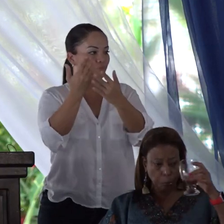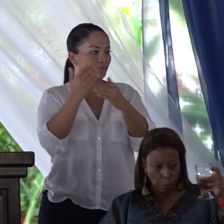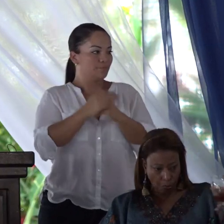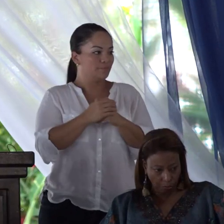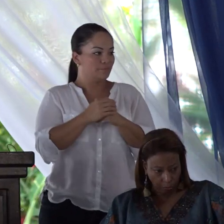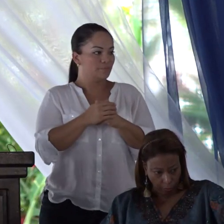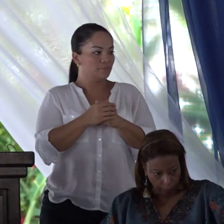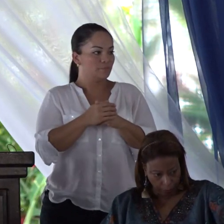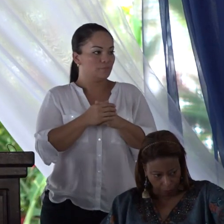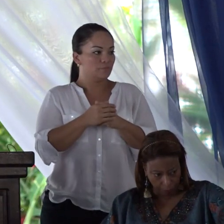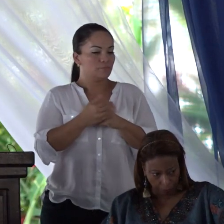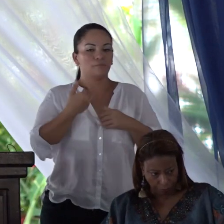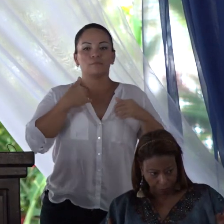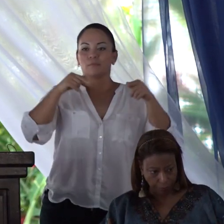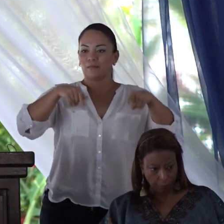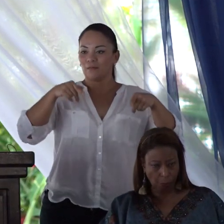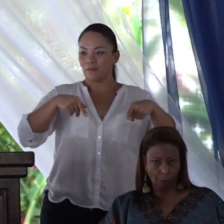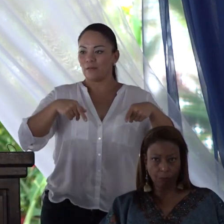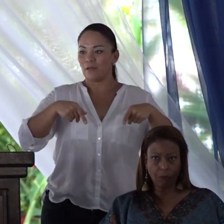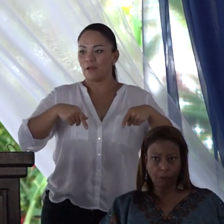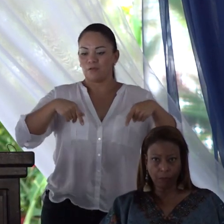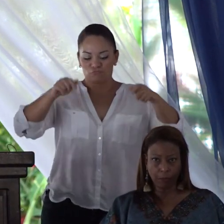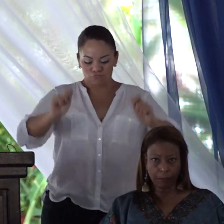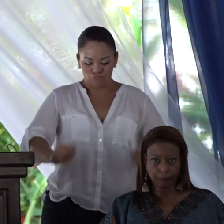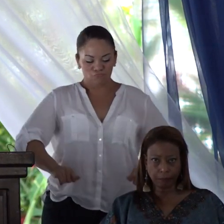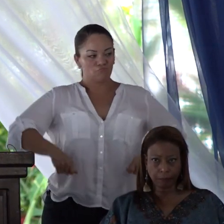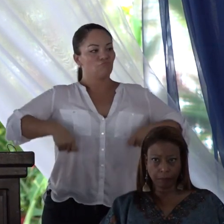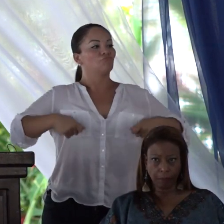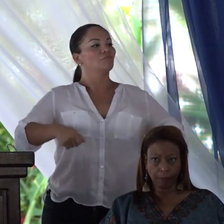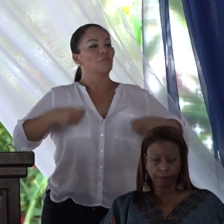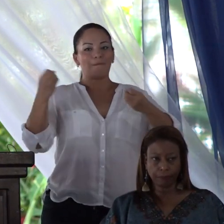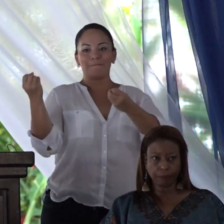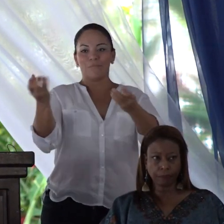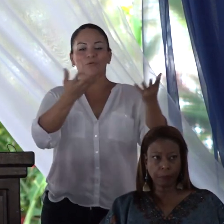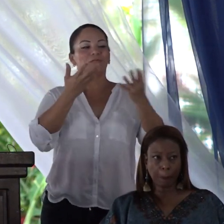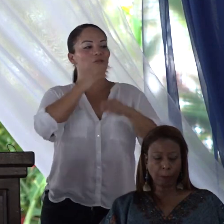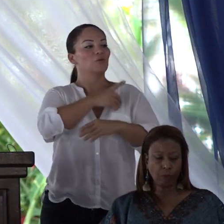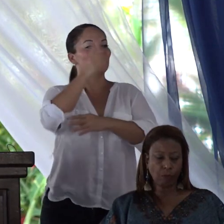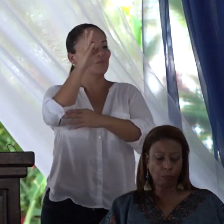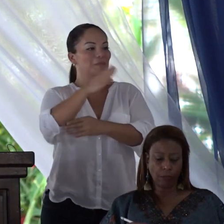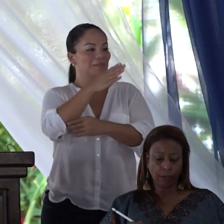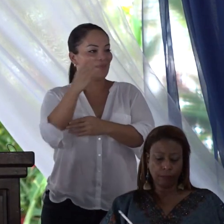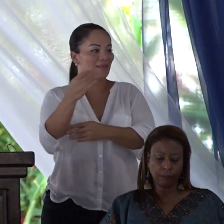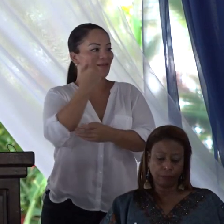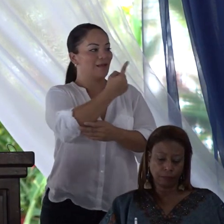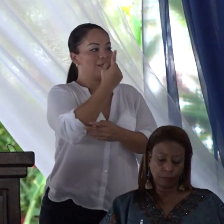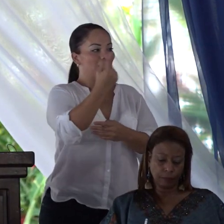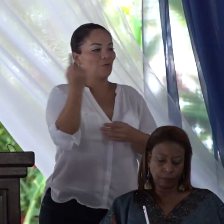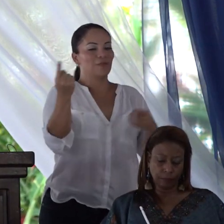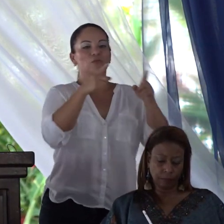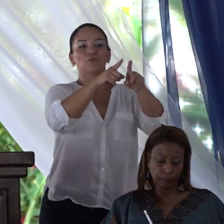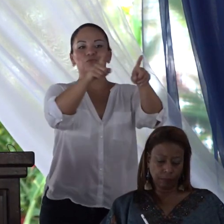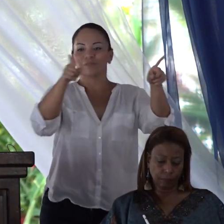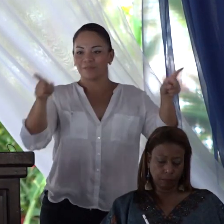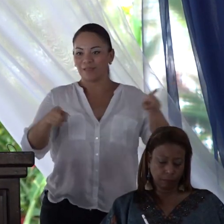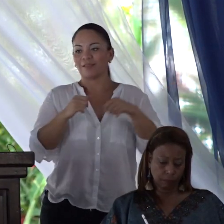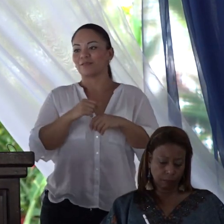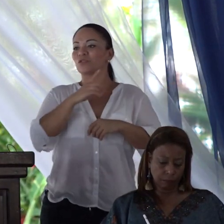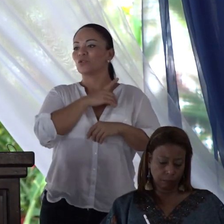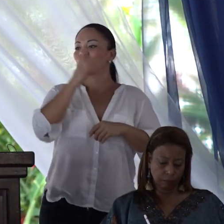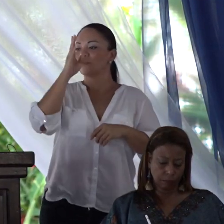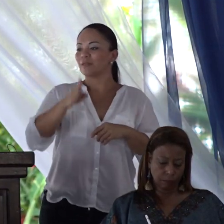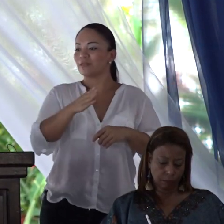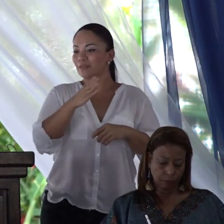Porque aquí hay en aguas de sobra, que Dios bendiga a cada una de ustedes, que Dios